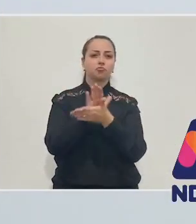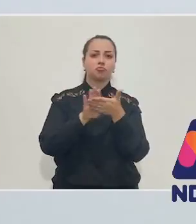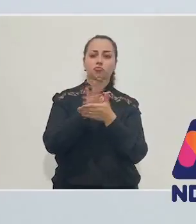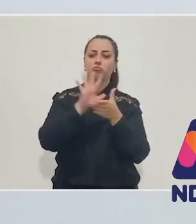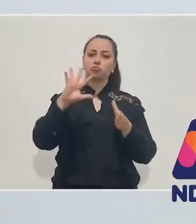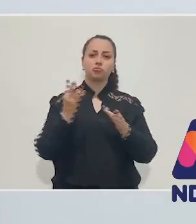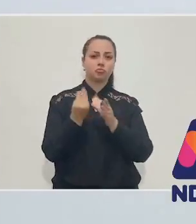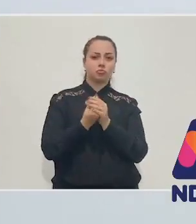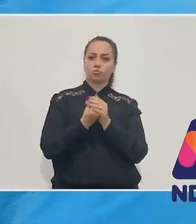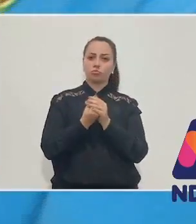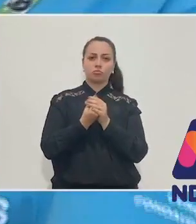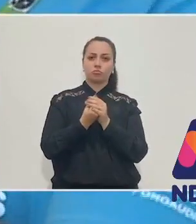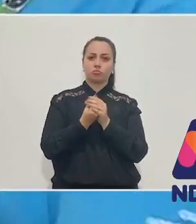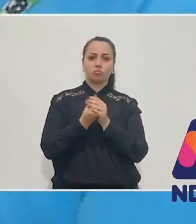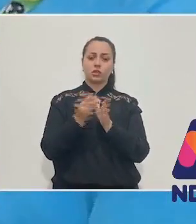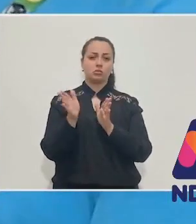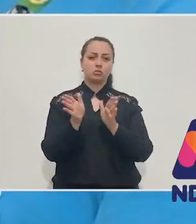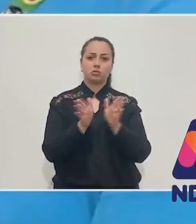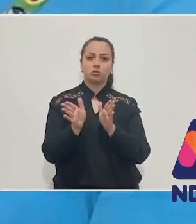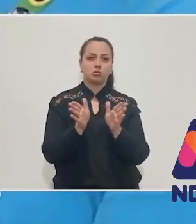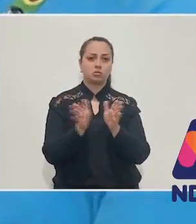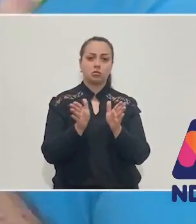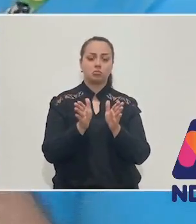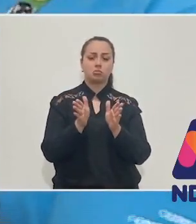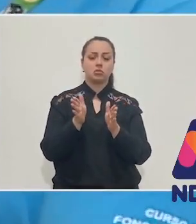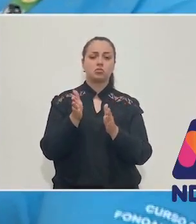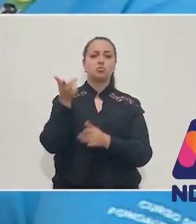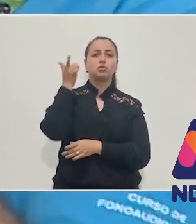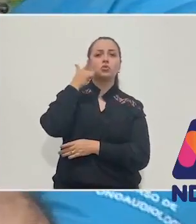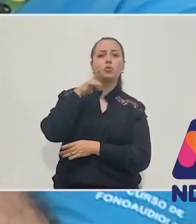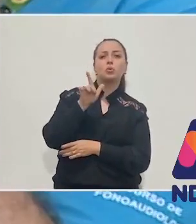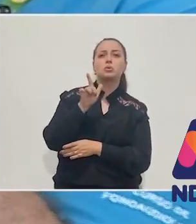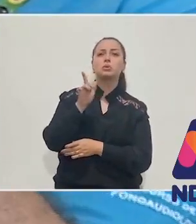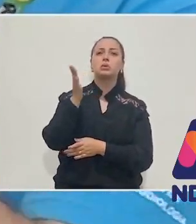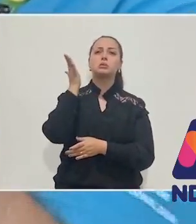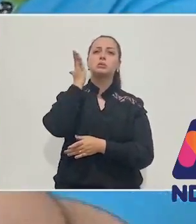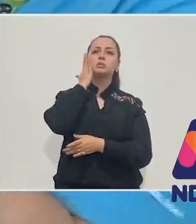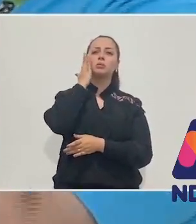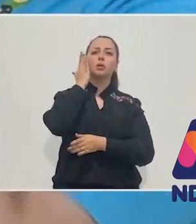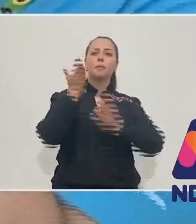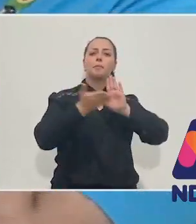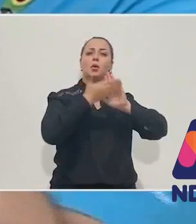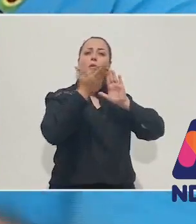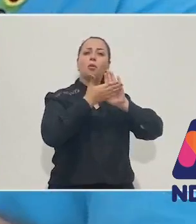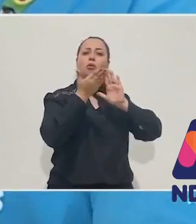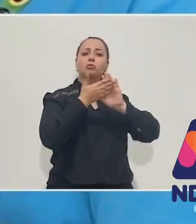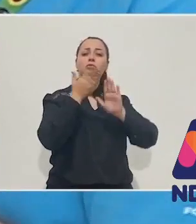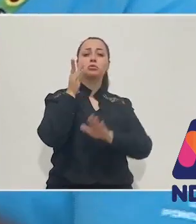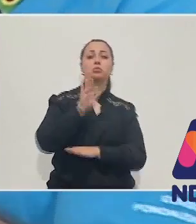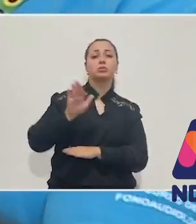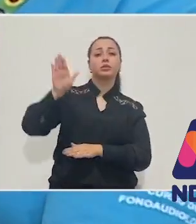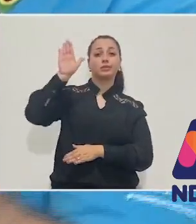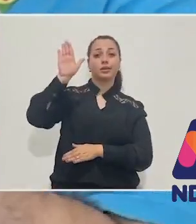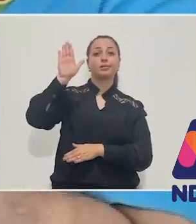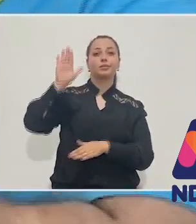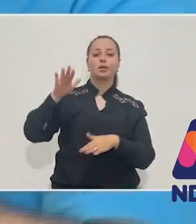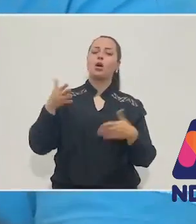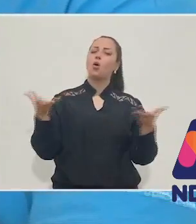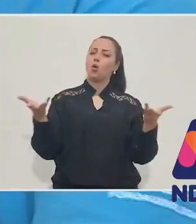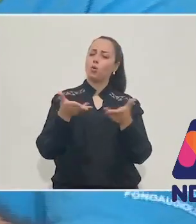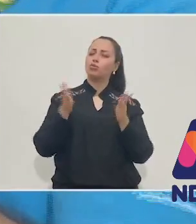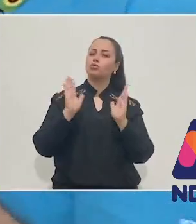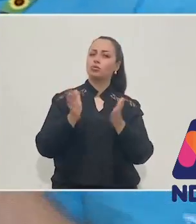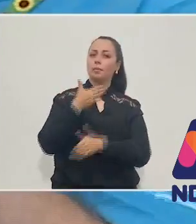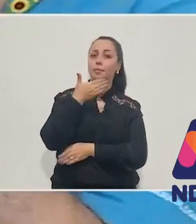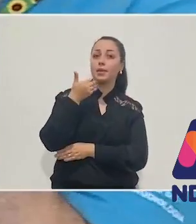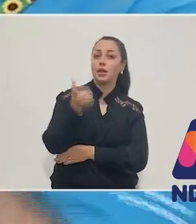tipo de inclusão. Nem mesmo era possível saber qual eram as propostas dos candidatos. Algo que, segundo ele, já